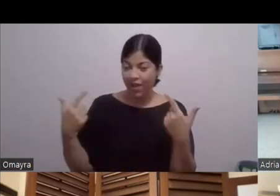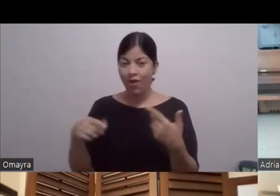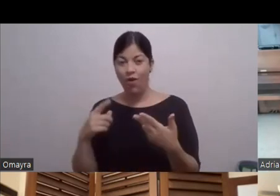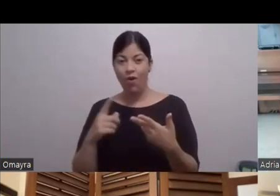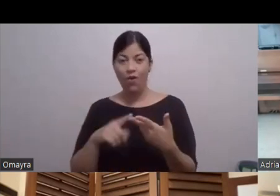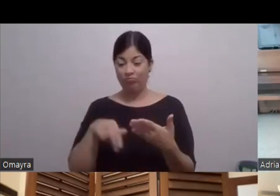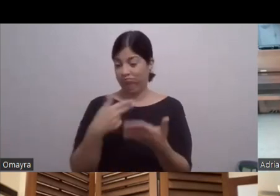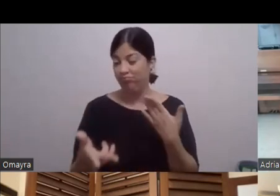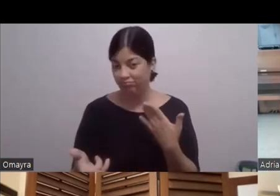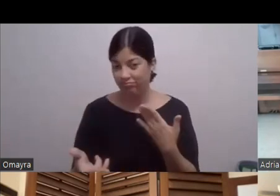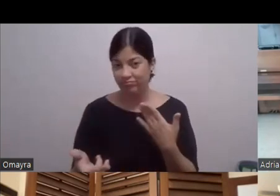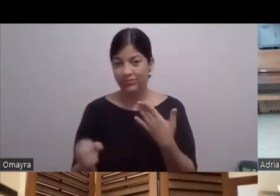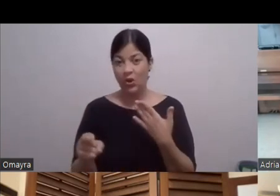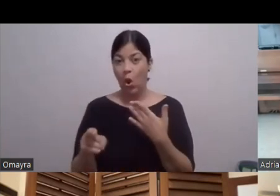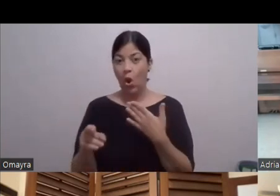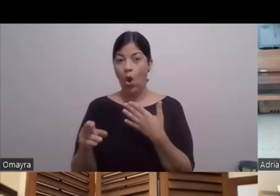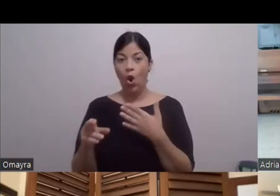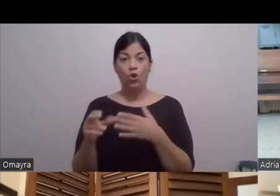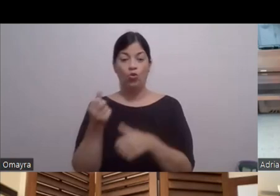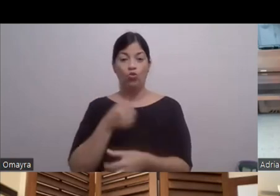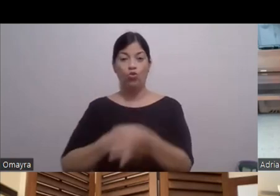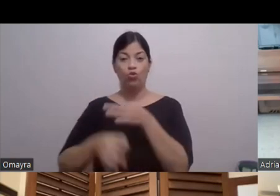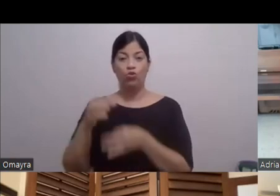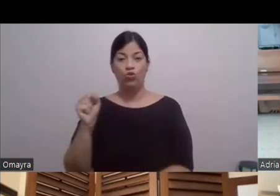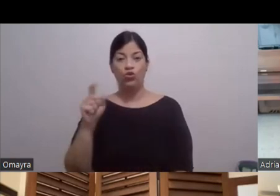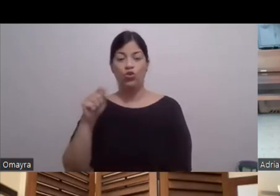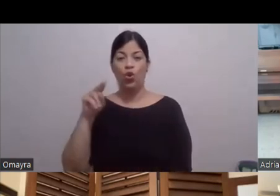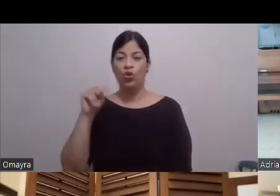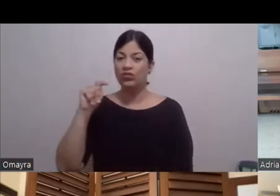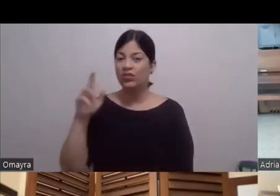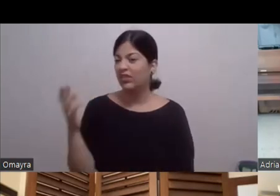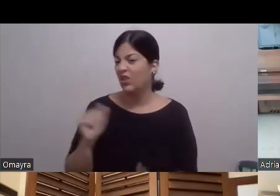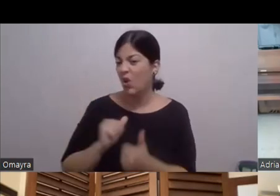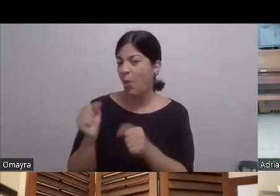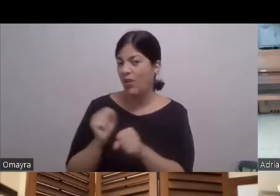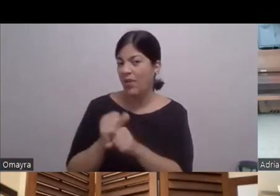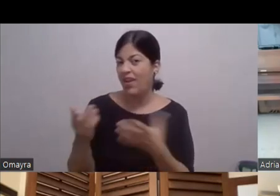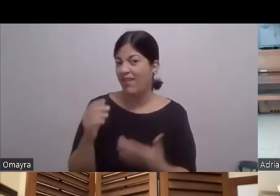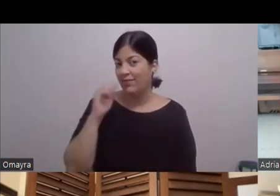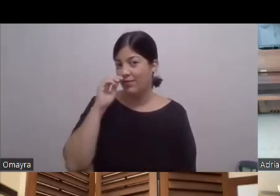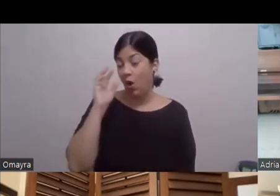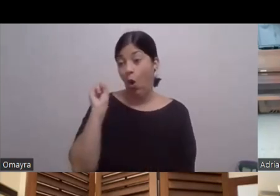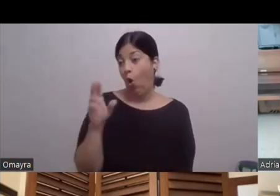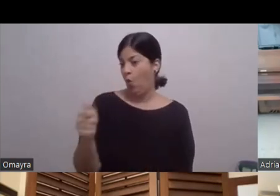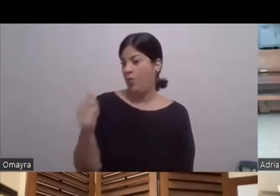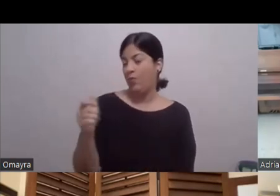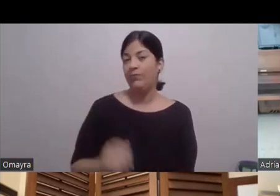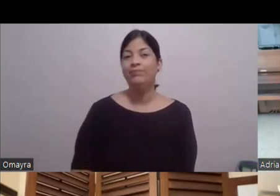Un stand O ¿Cómo trabajabas? Era el mismo Había cosas Que sí Habían